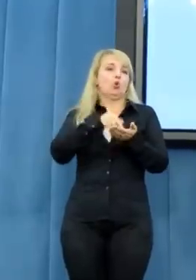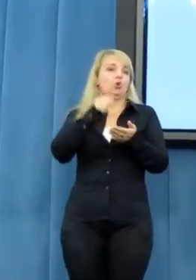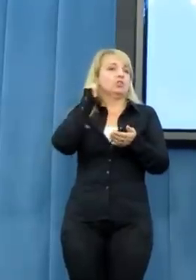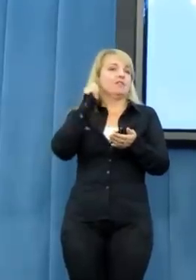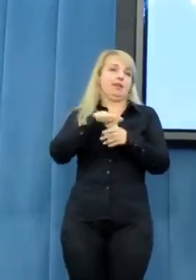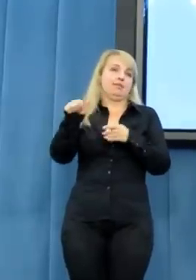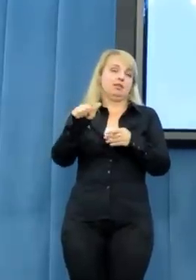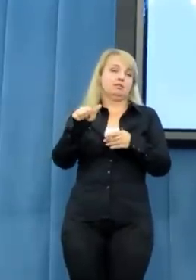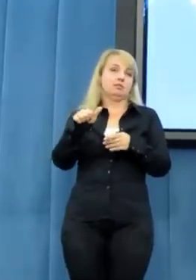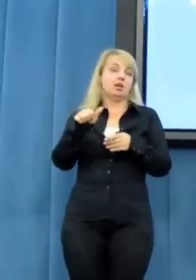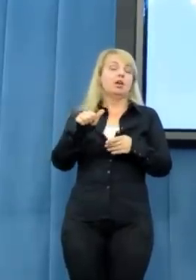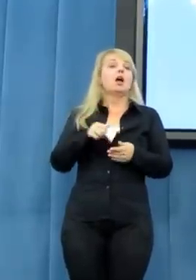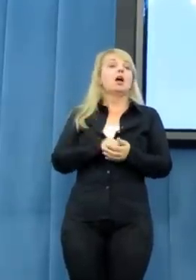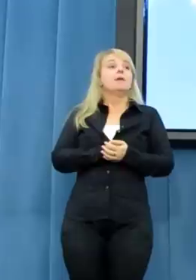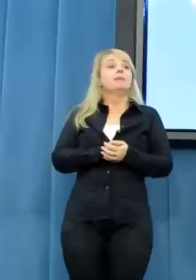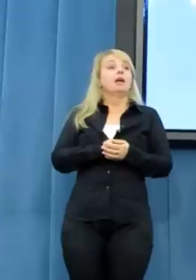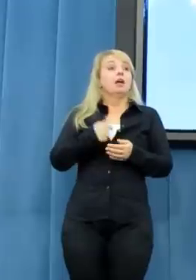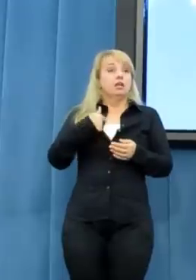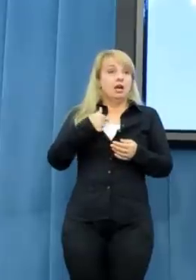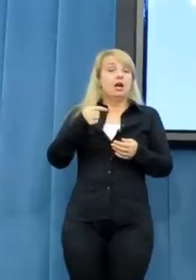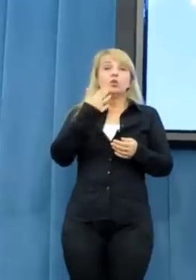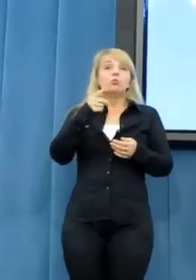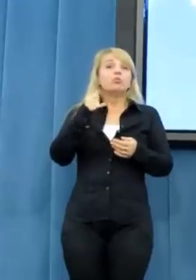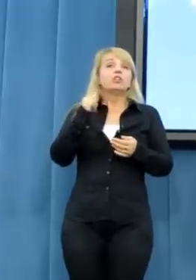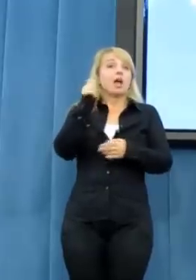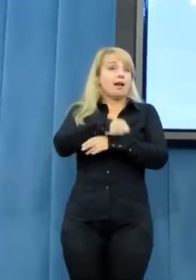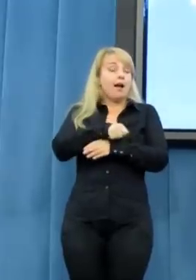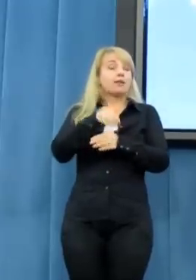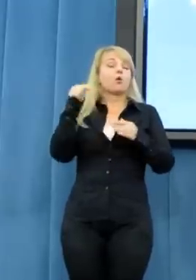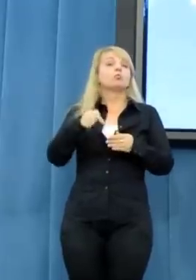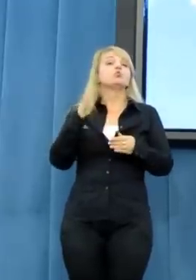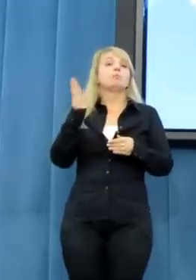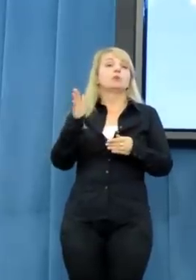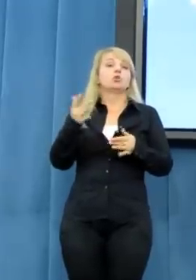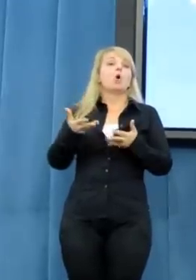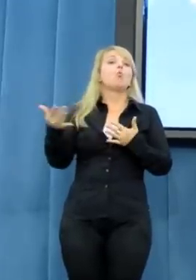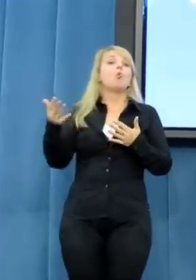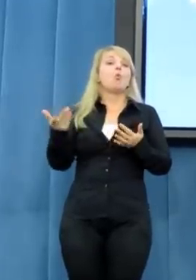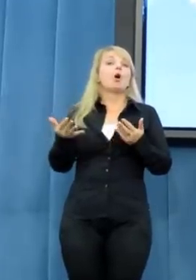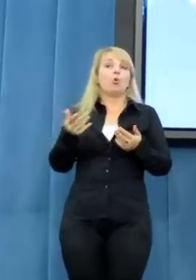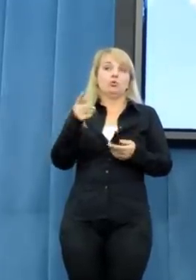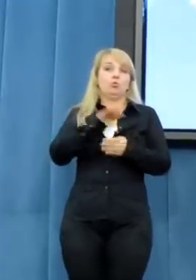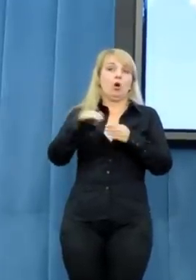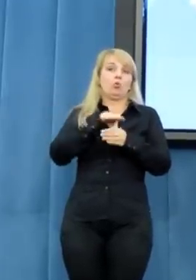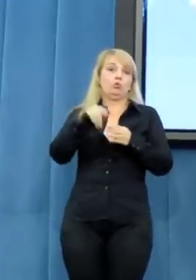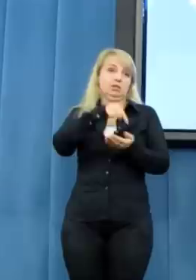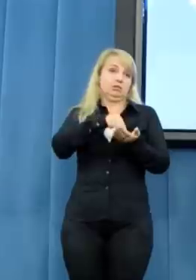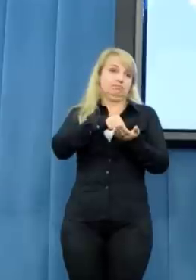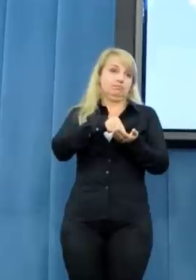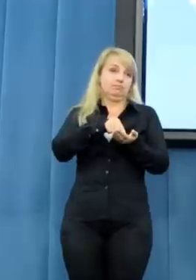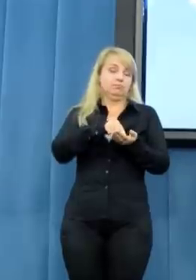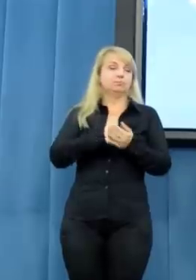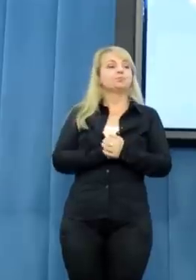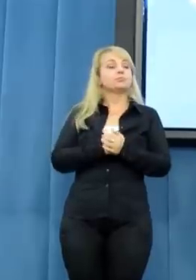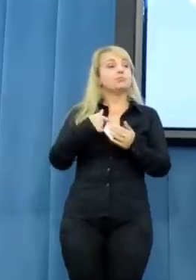proteście, jeżeli Pan miał okazję się zapoznać, to zwracam uwagę, że my właśnie podkreślamy, że to nie chodzi